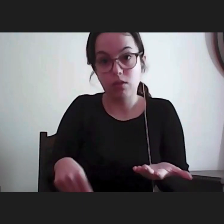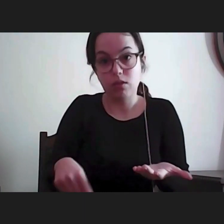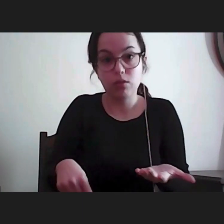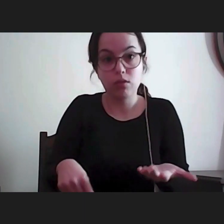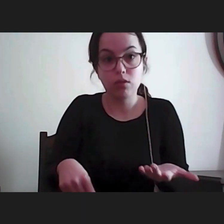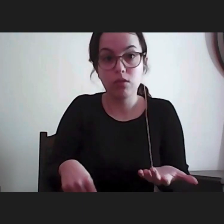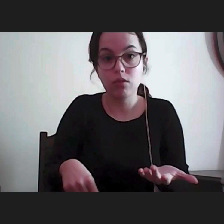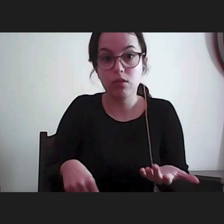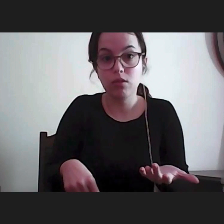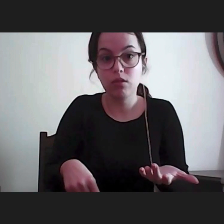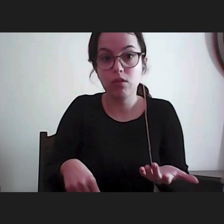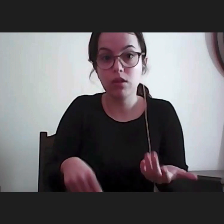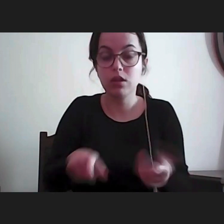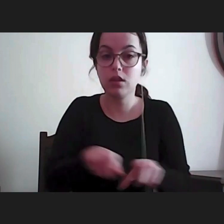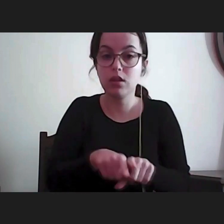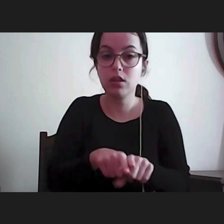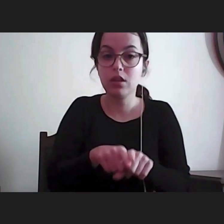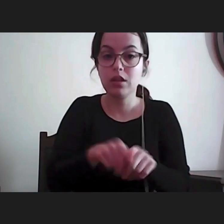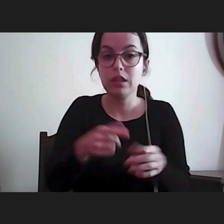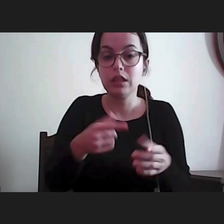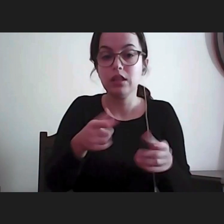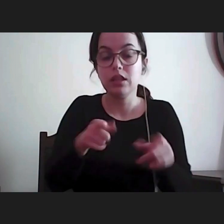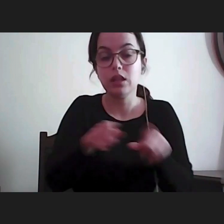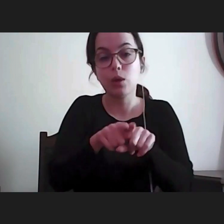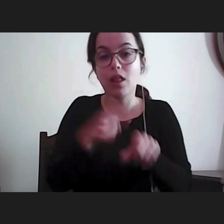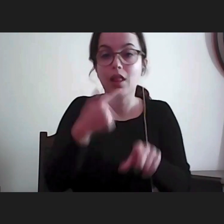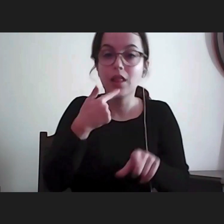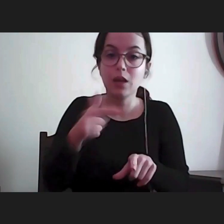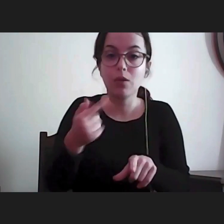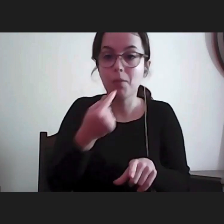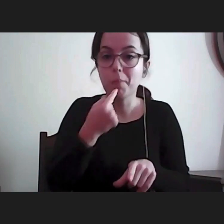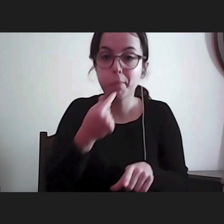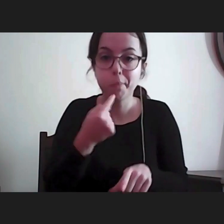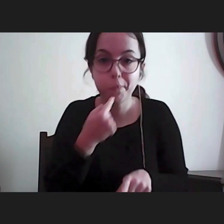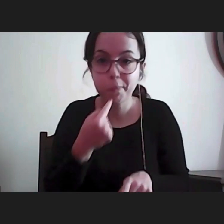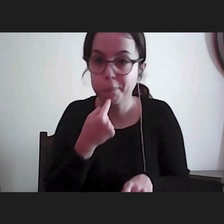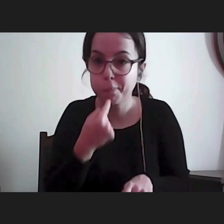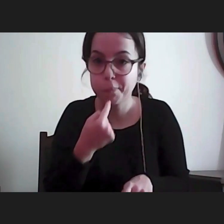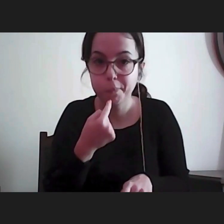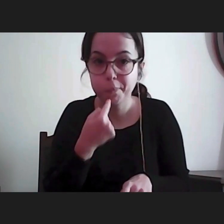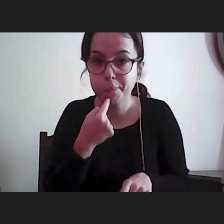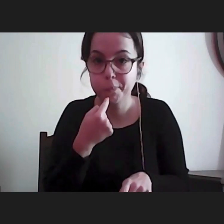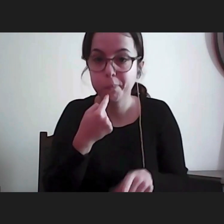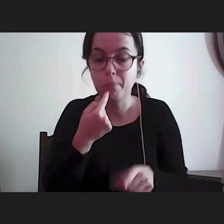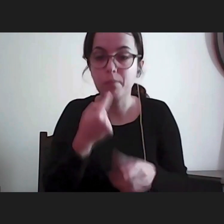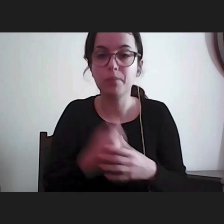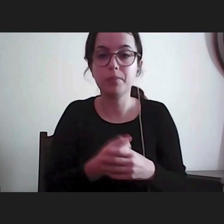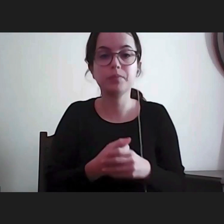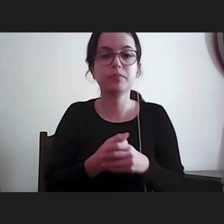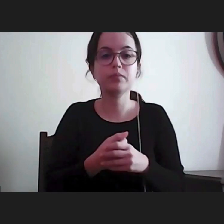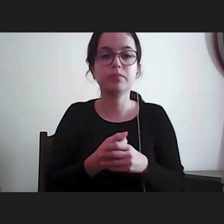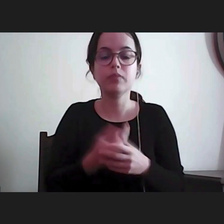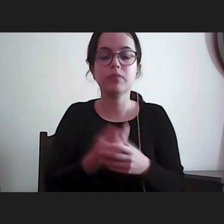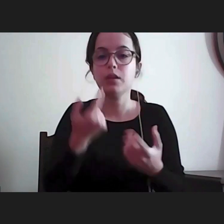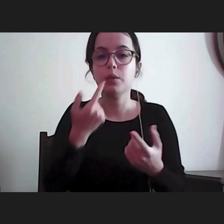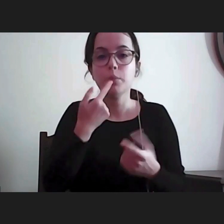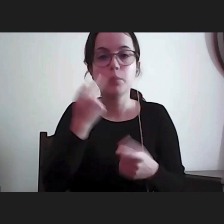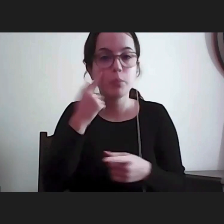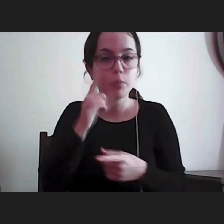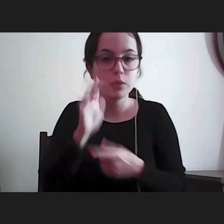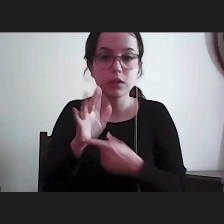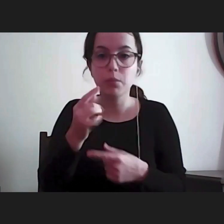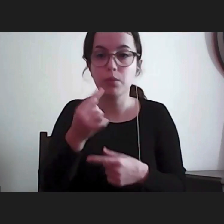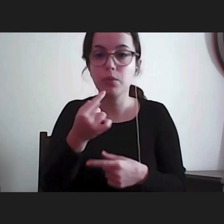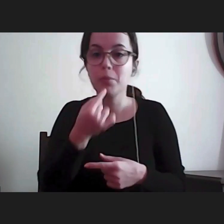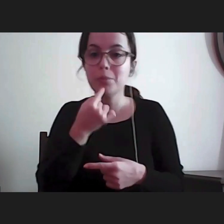da língua não podem ser, enfim, não podem ser toleradas. Por exemplo, a compreensão